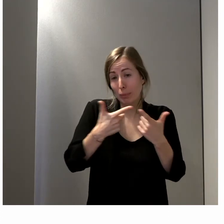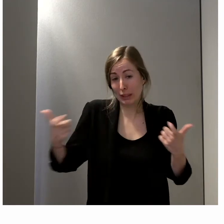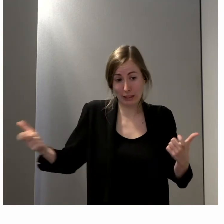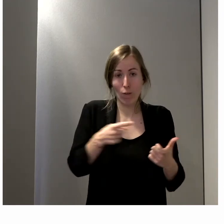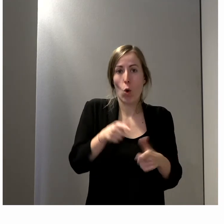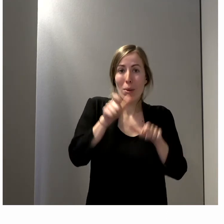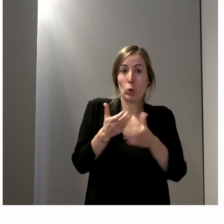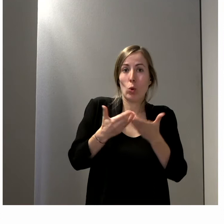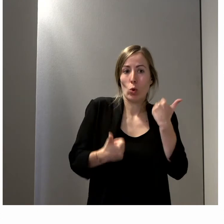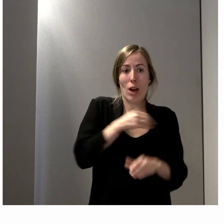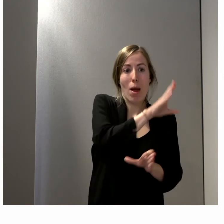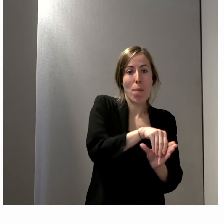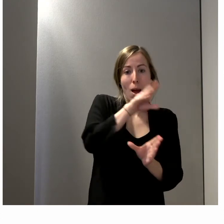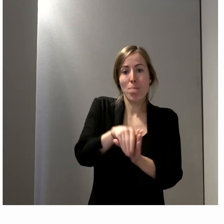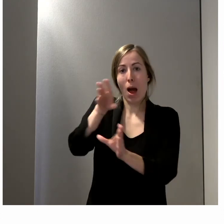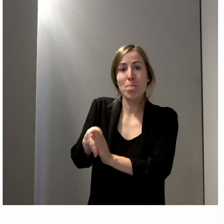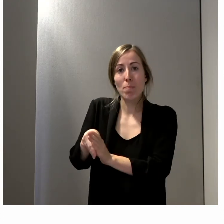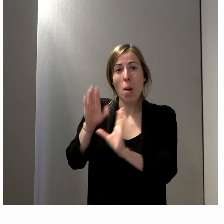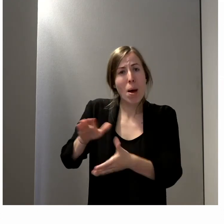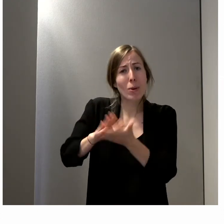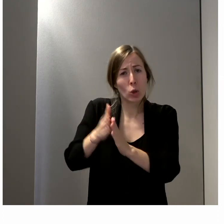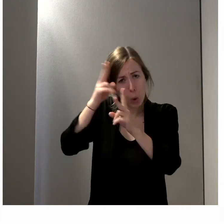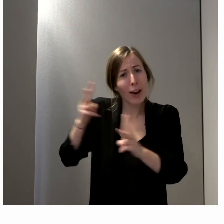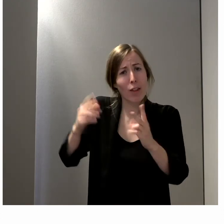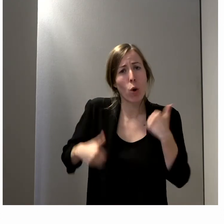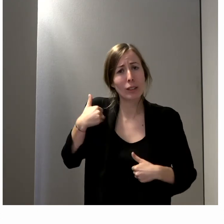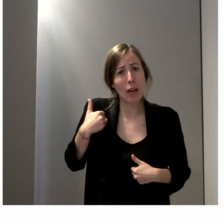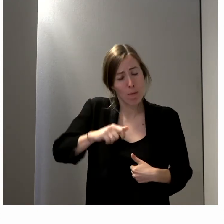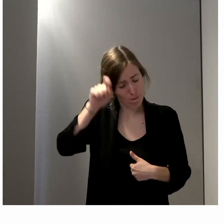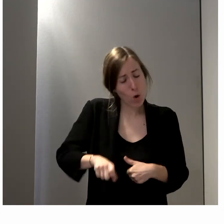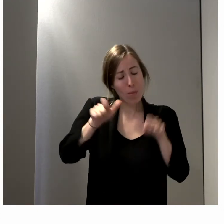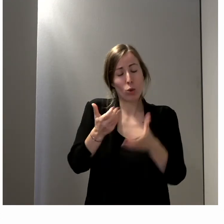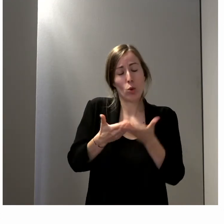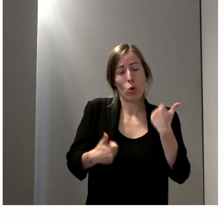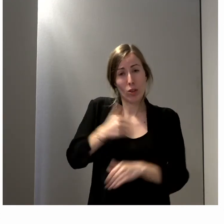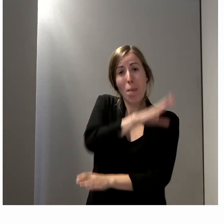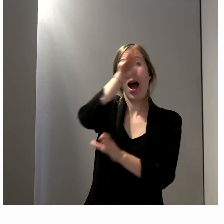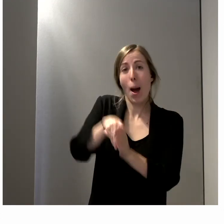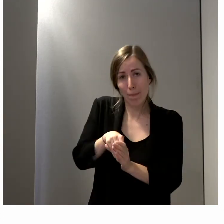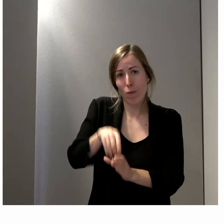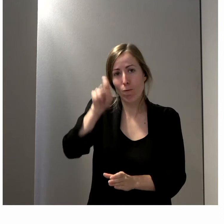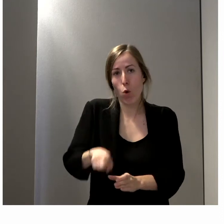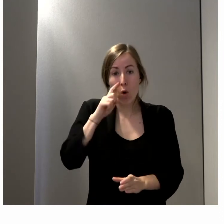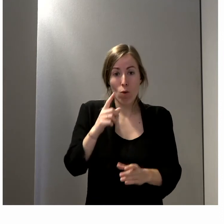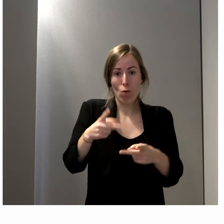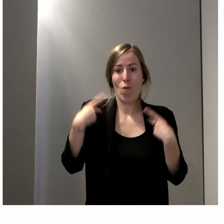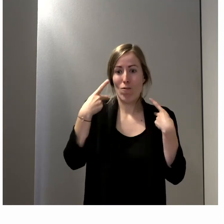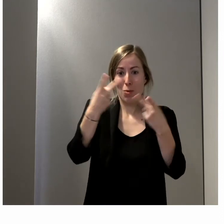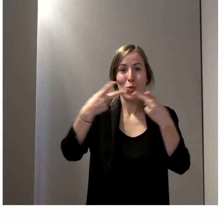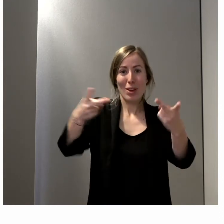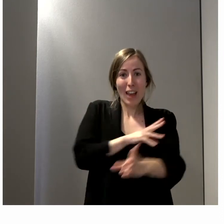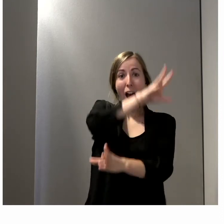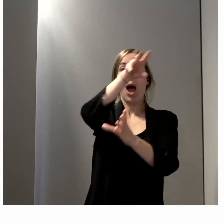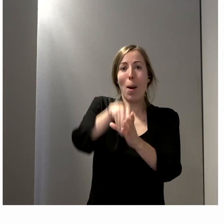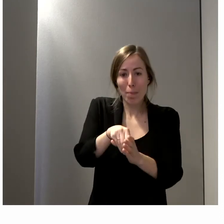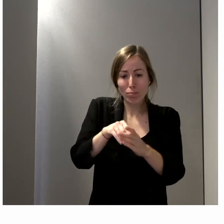commune et qui ne s'occupent pas forcément du handicap. Et le fait de s'investir dans la vie publique conduit à l'action